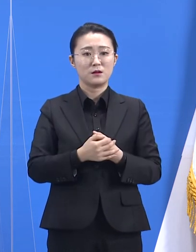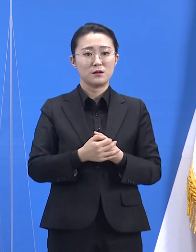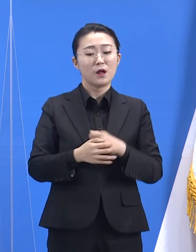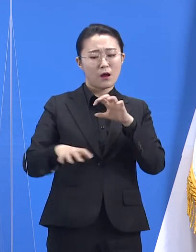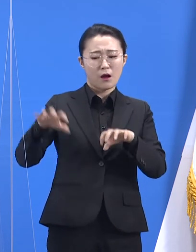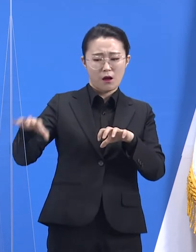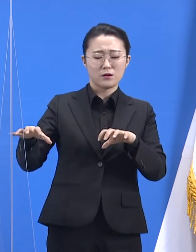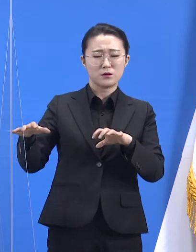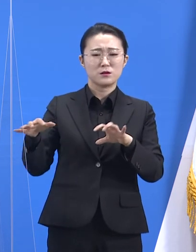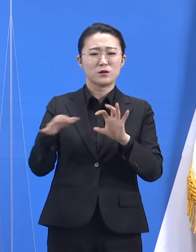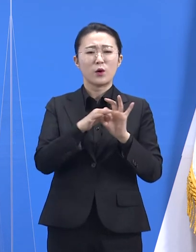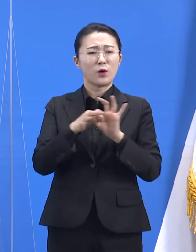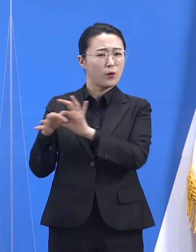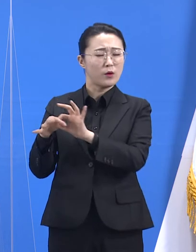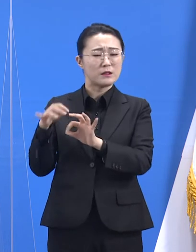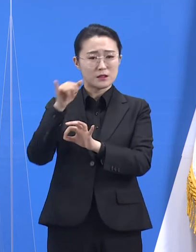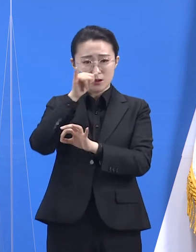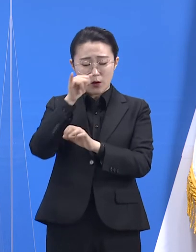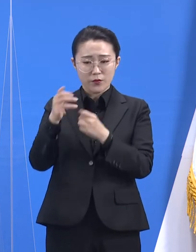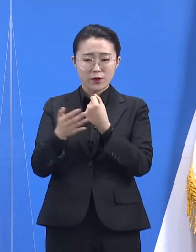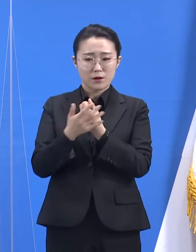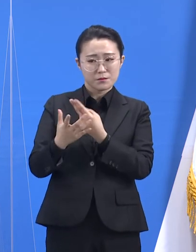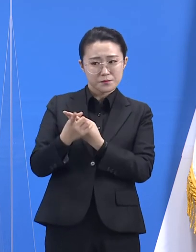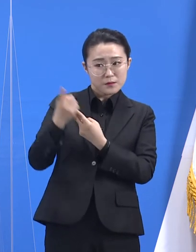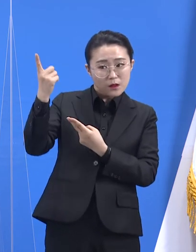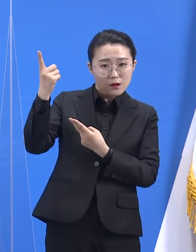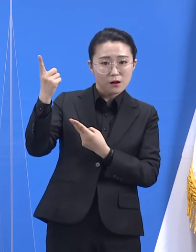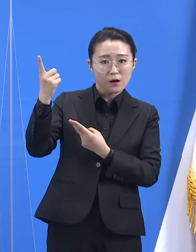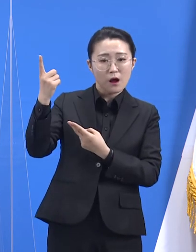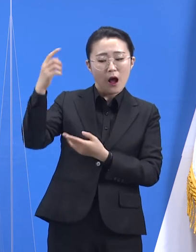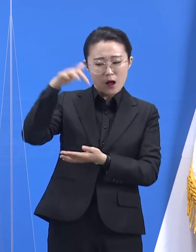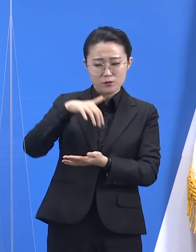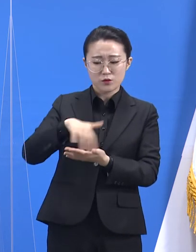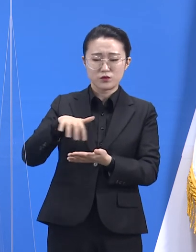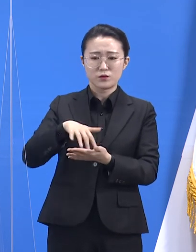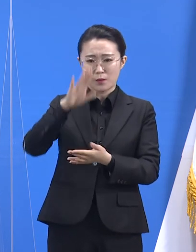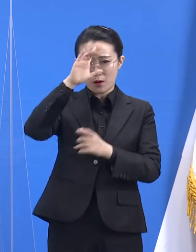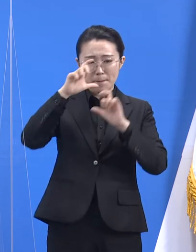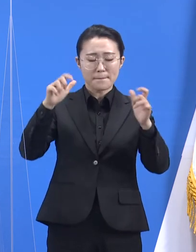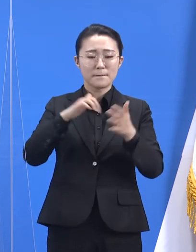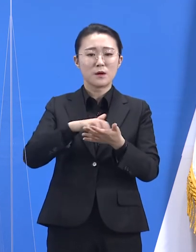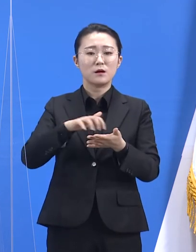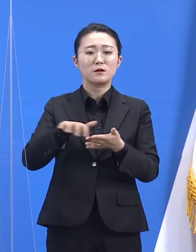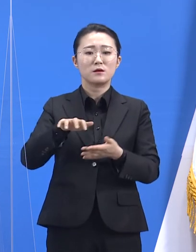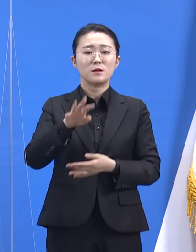확인되어 하나의 클러스터로 묶였고, 총 누적 확진자는 35명입니다.